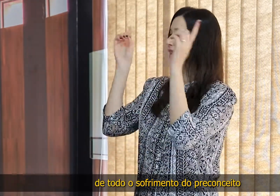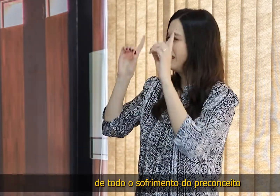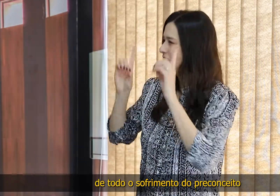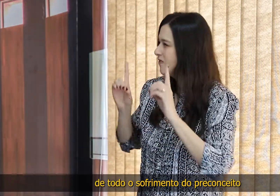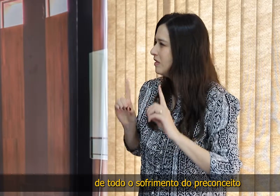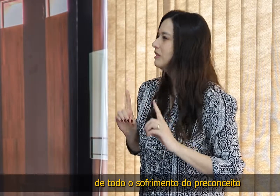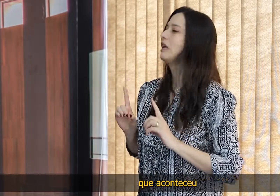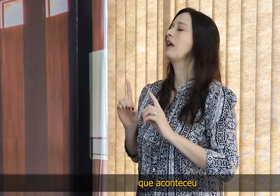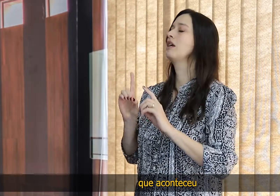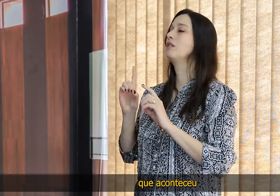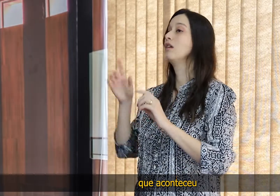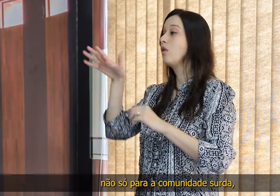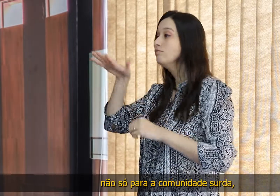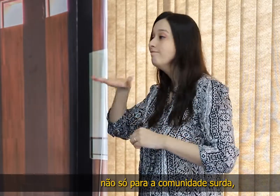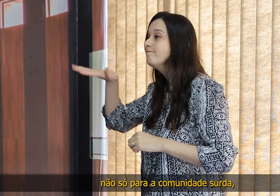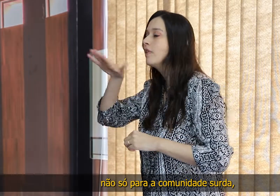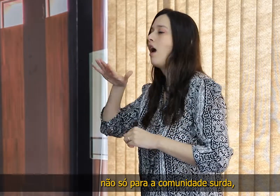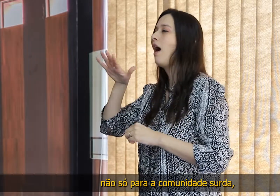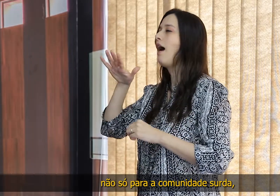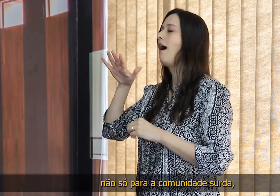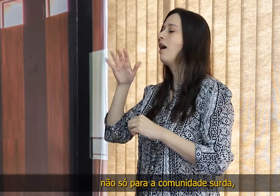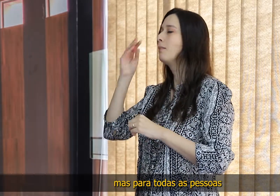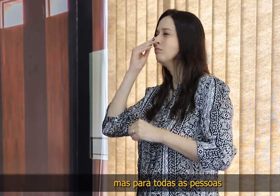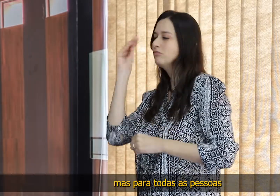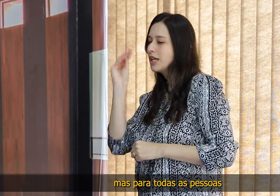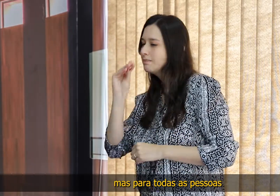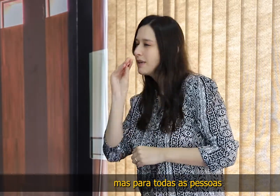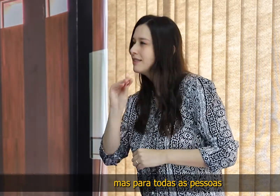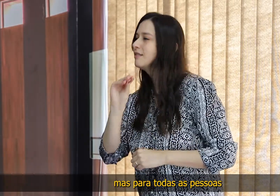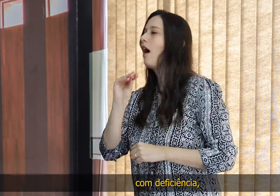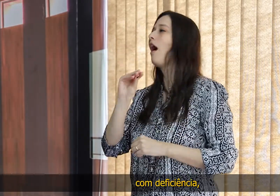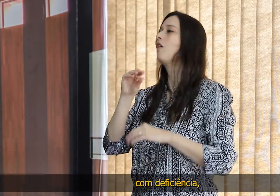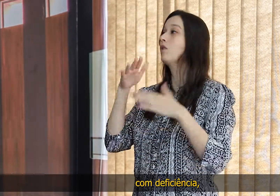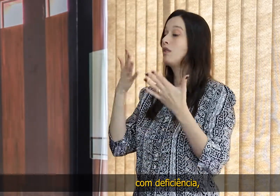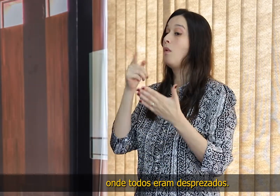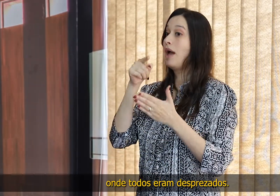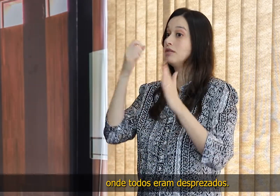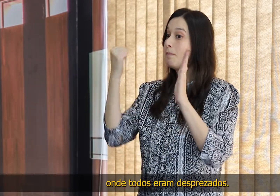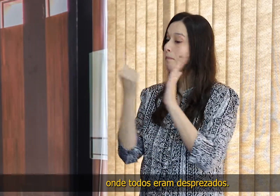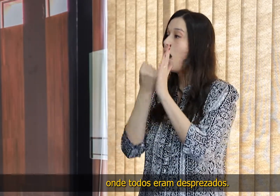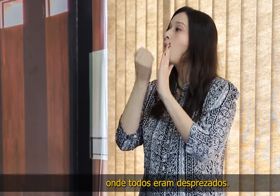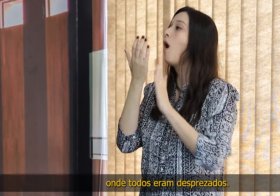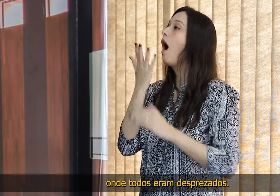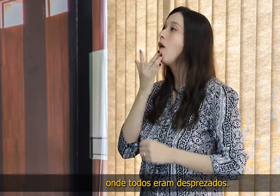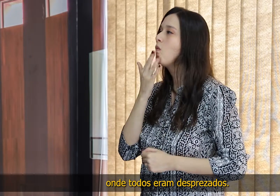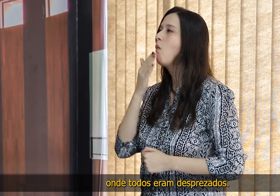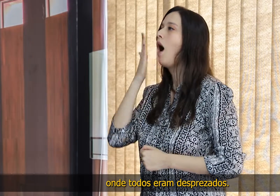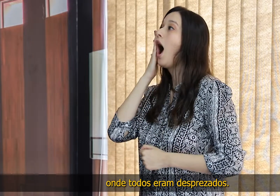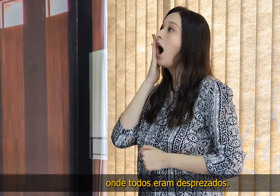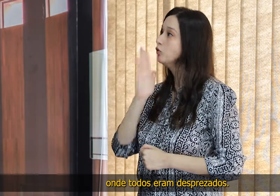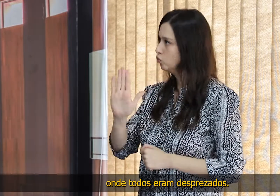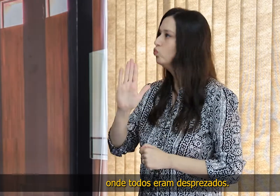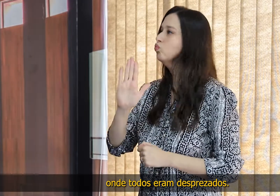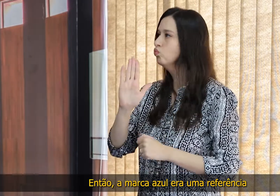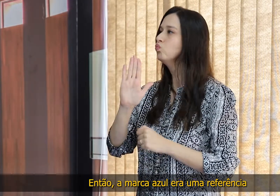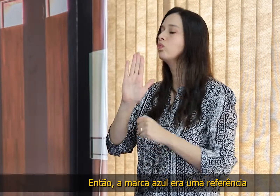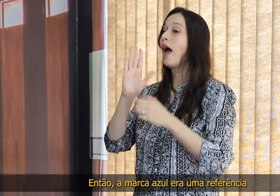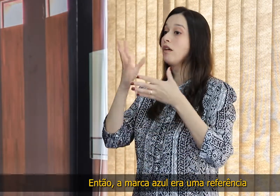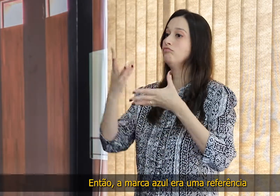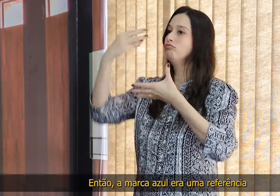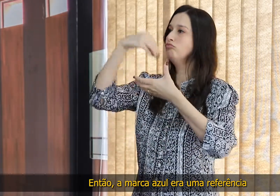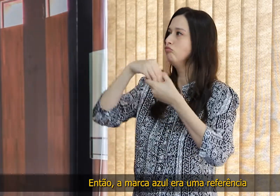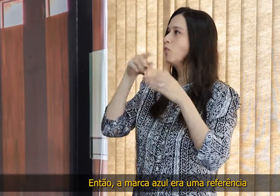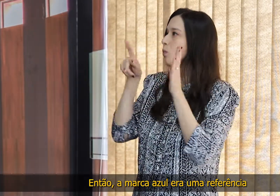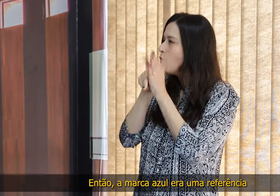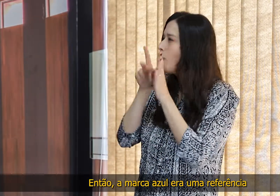sofrimento, do preconceito que aconteceu, não só para a comunidade surda, mas para todas as pessoas com deficiência, onde todos eram desprezados. Então, a